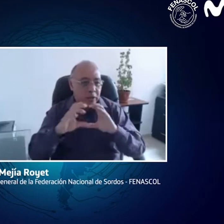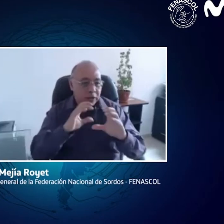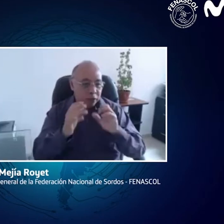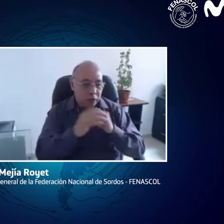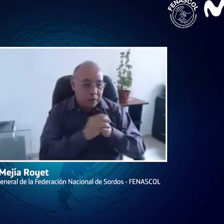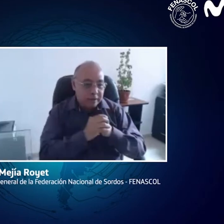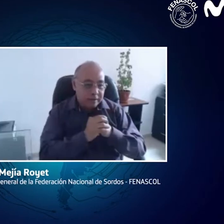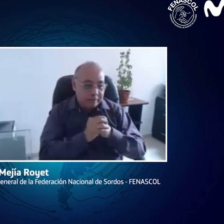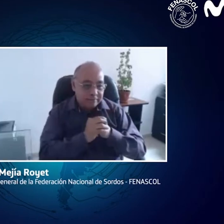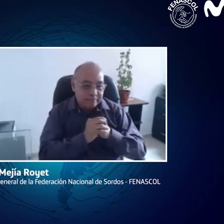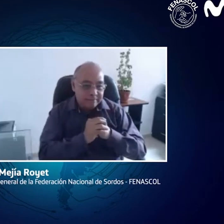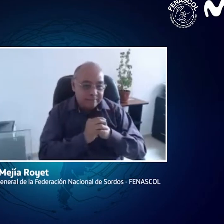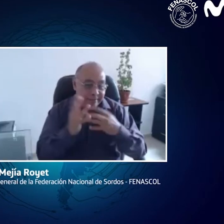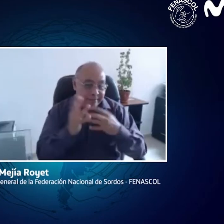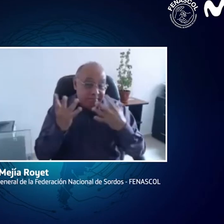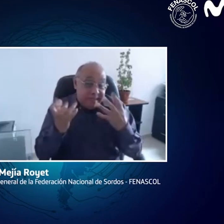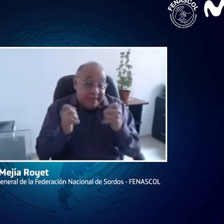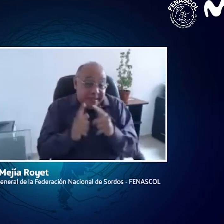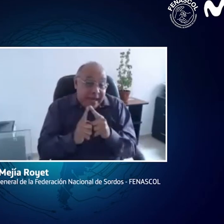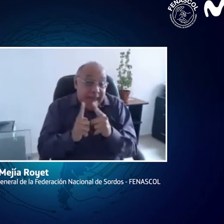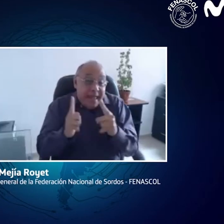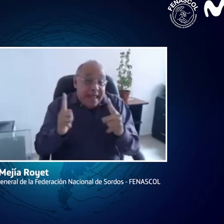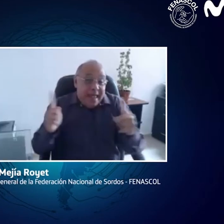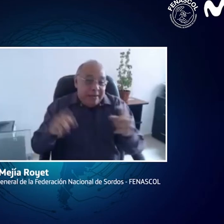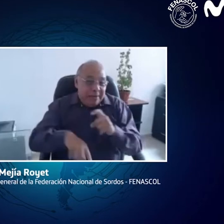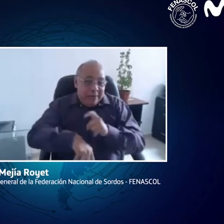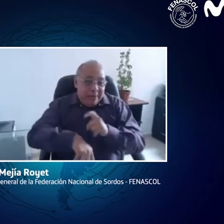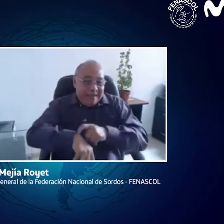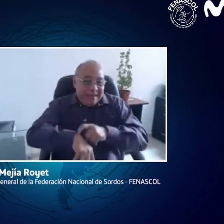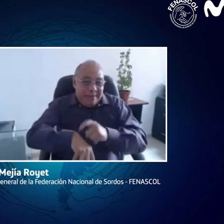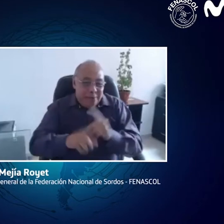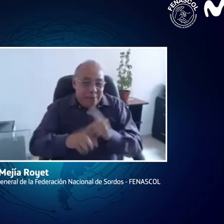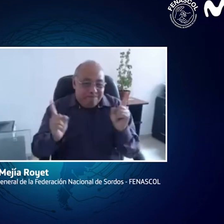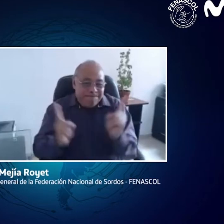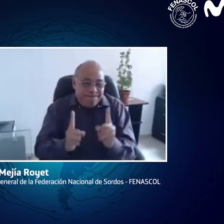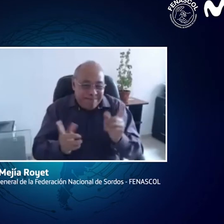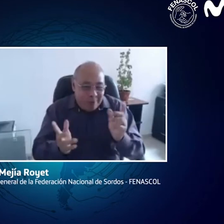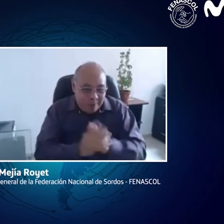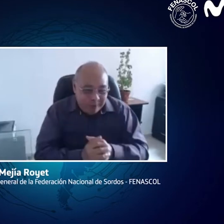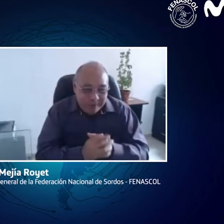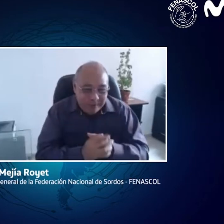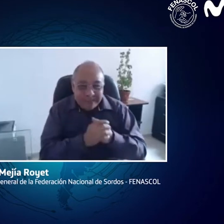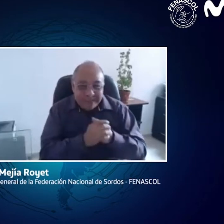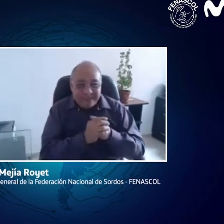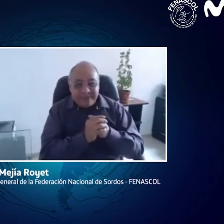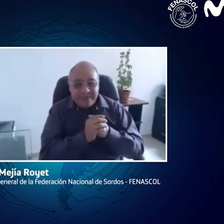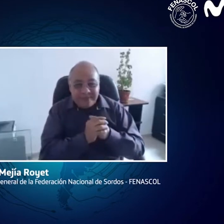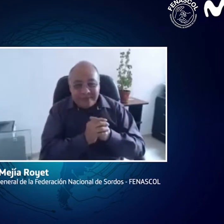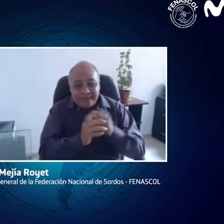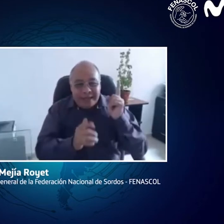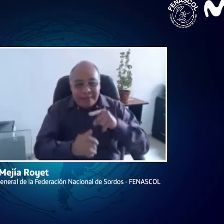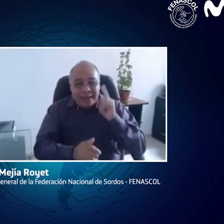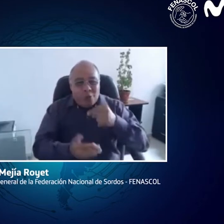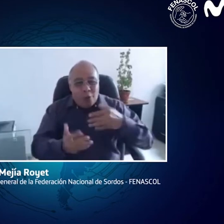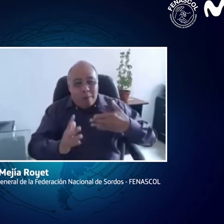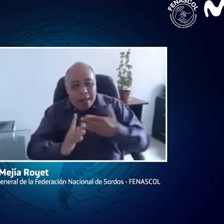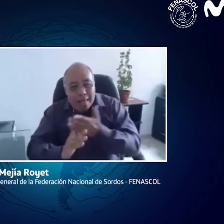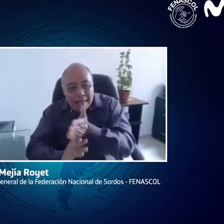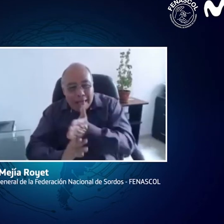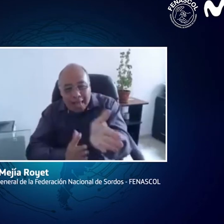pero atendiendo las reglas del juego de esta comunicación, de esta actividad, pido disculpas por